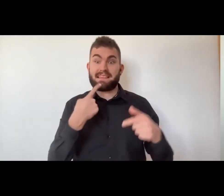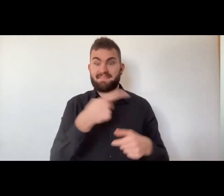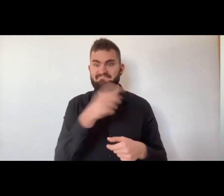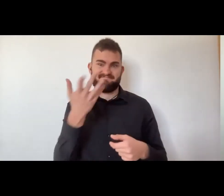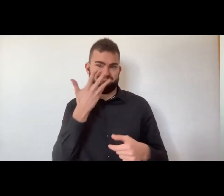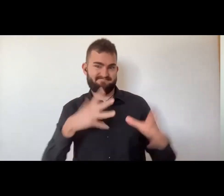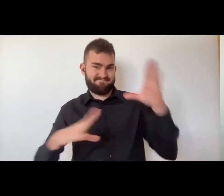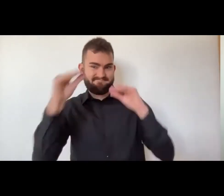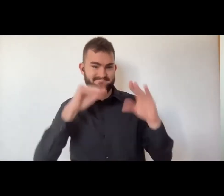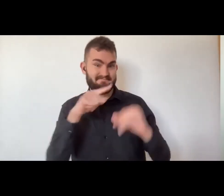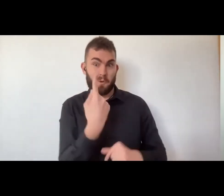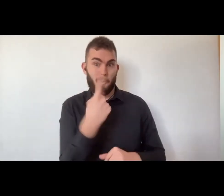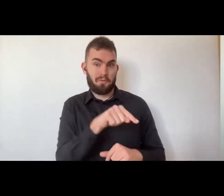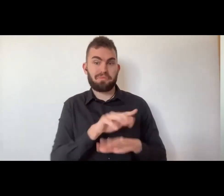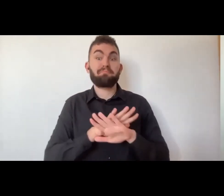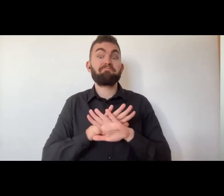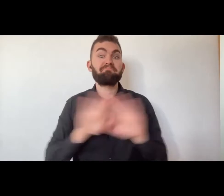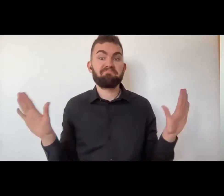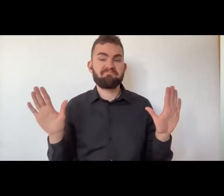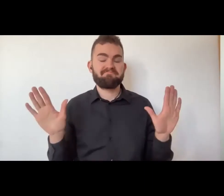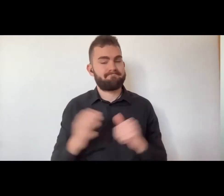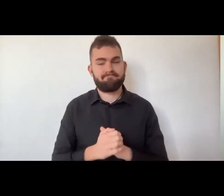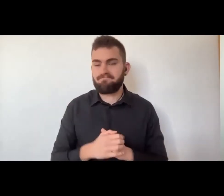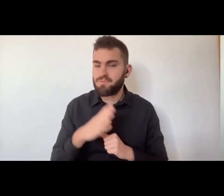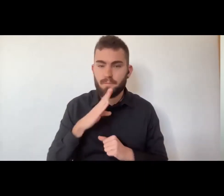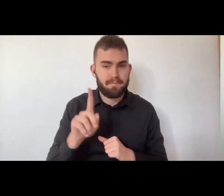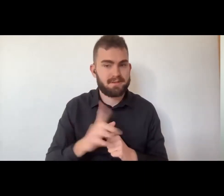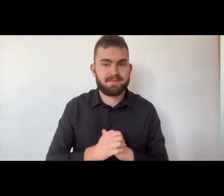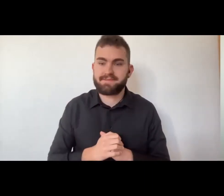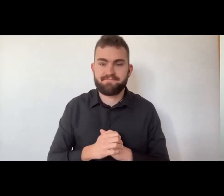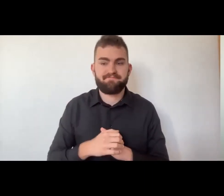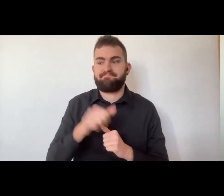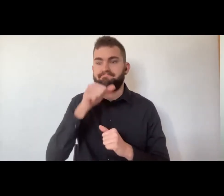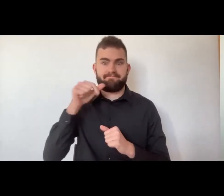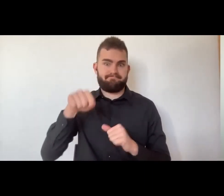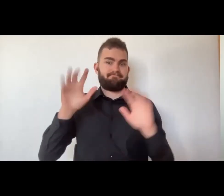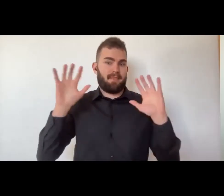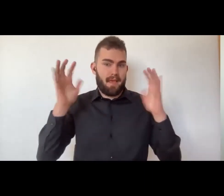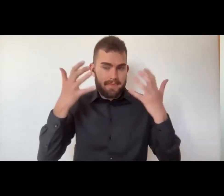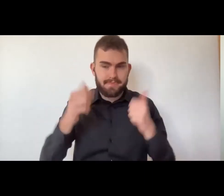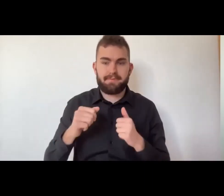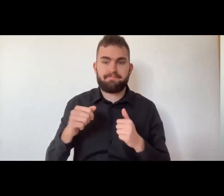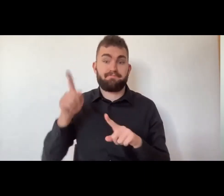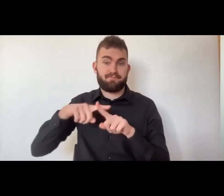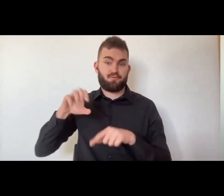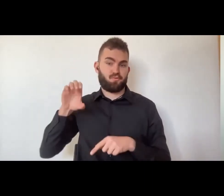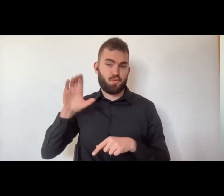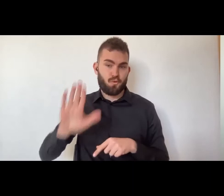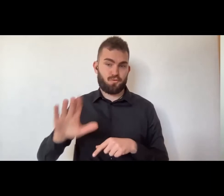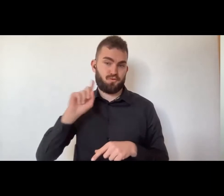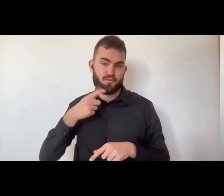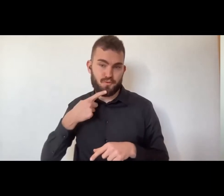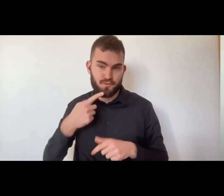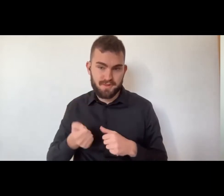che è molto importante. È molto importante perché la lingua dei segni non è solo una lingua da imparare.